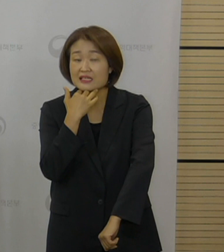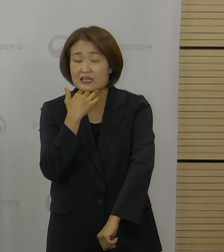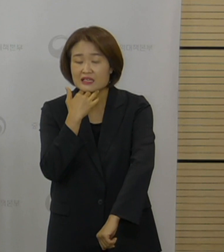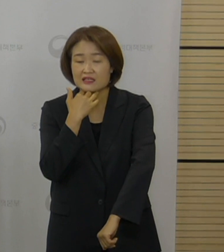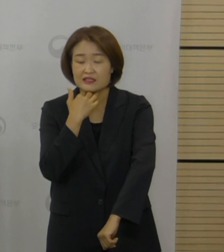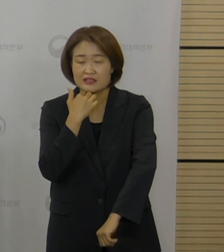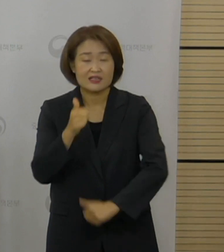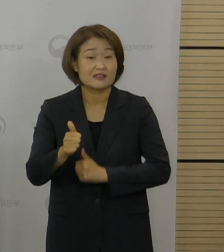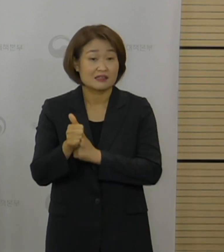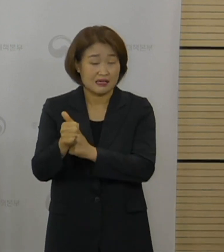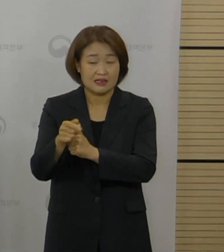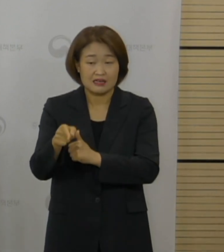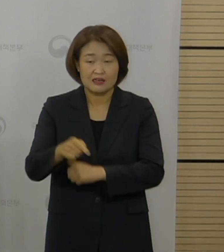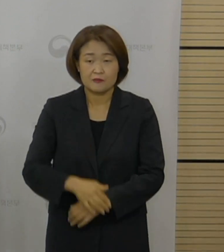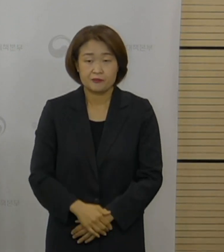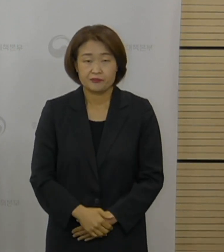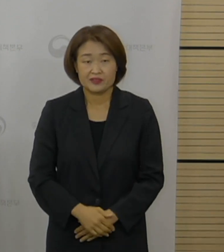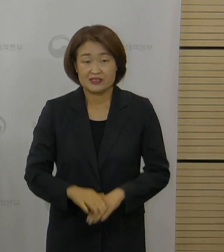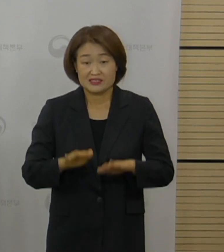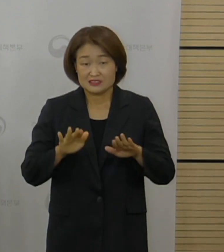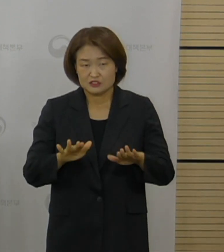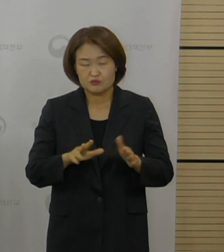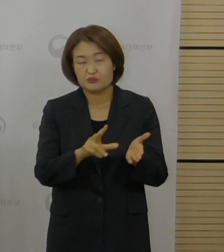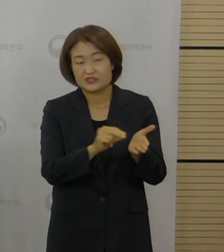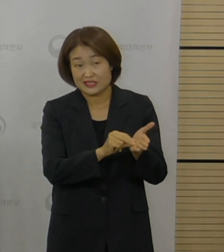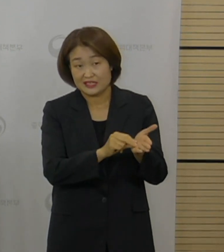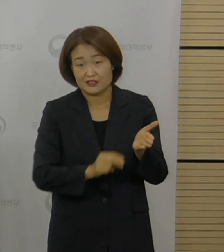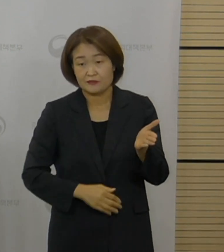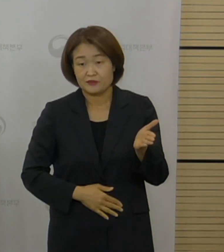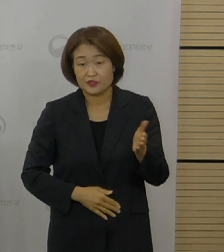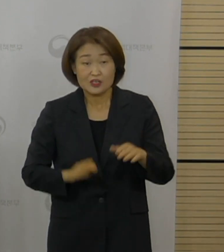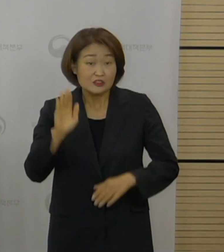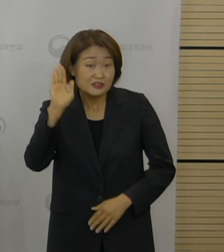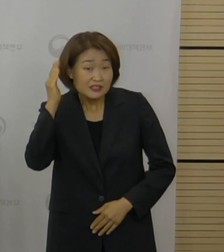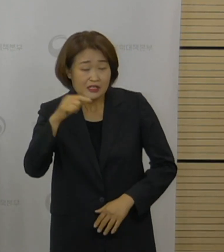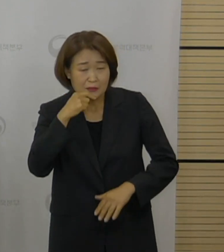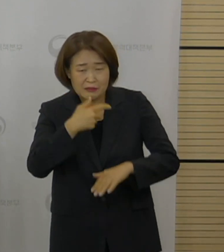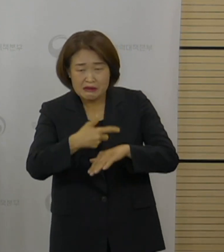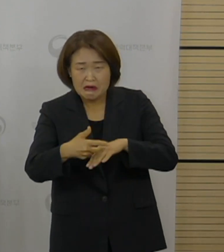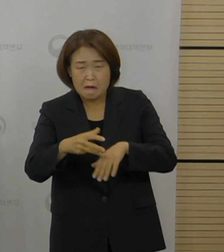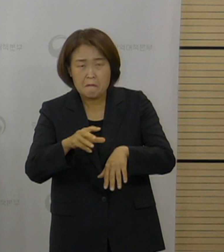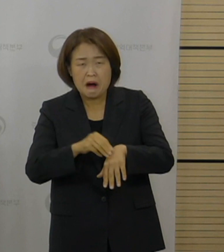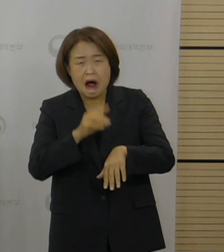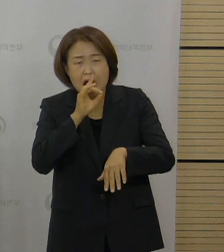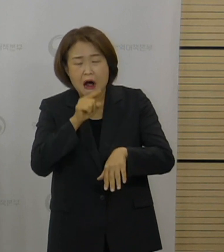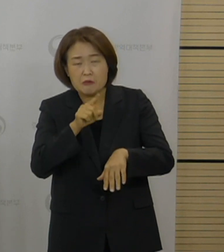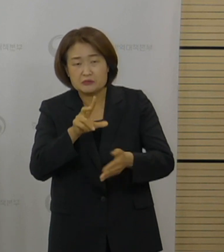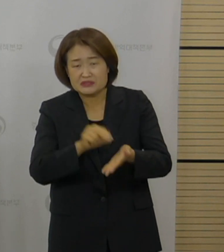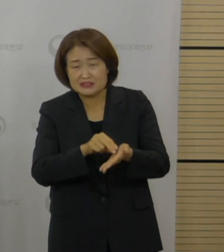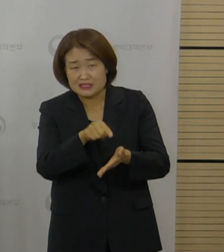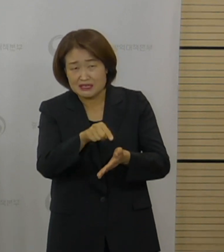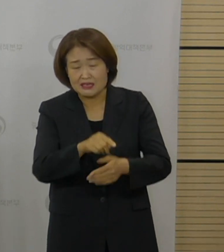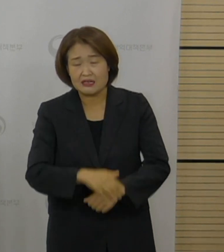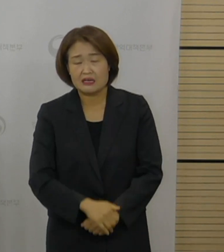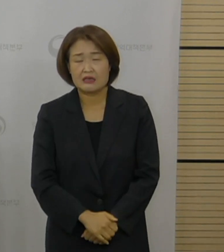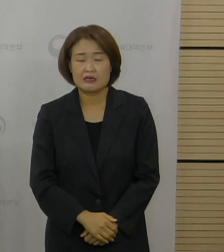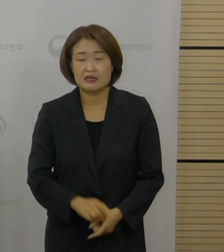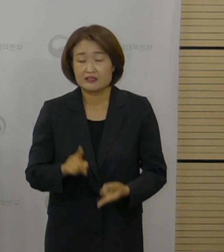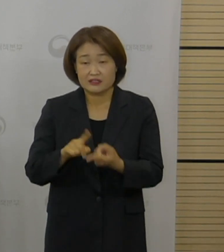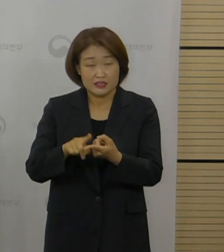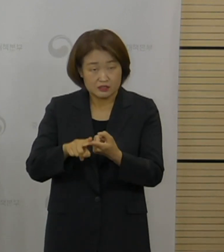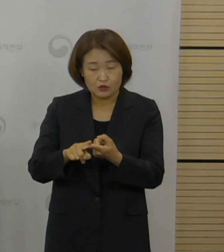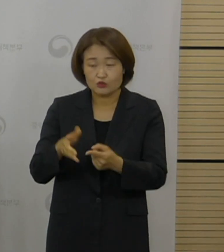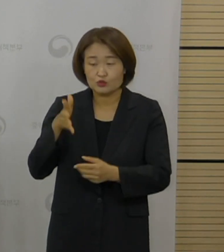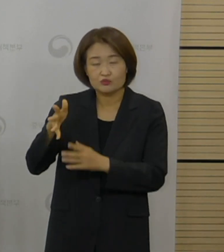이득에 대해서는 최근에 TTS 발생 사례를 반영해서 제 계산 후에 전문가들 논의를